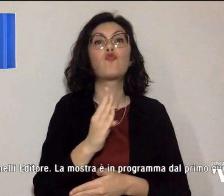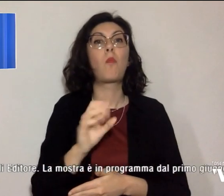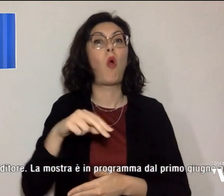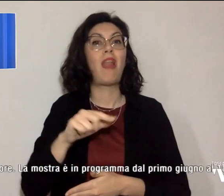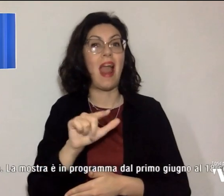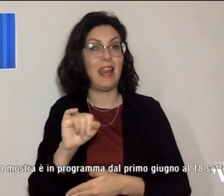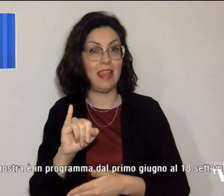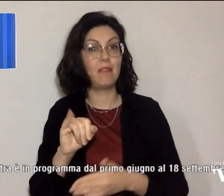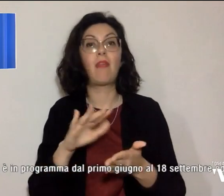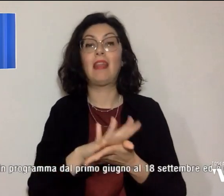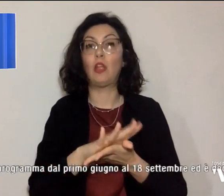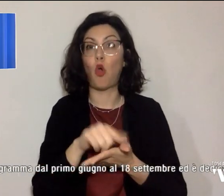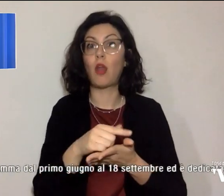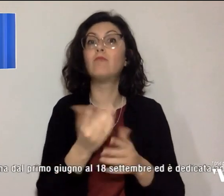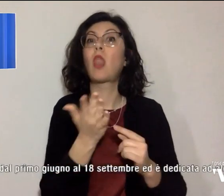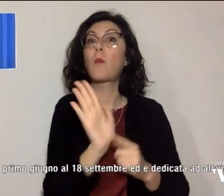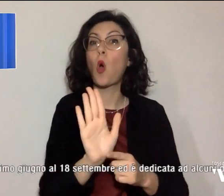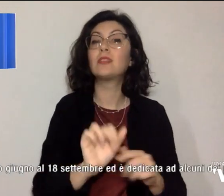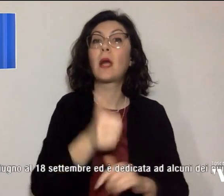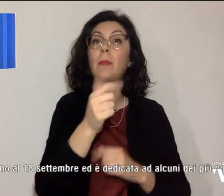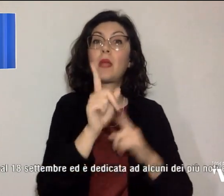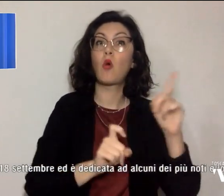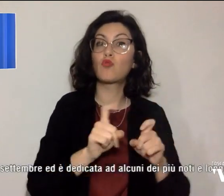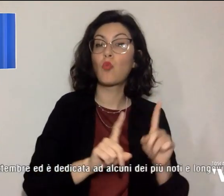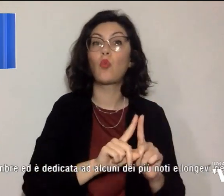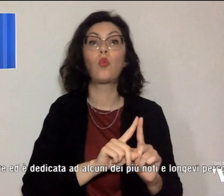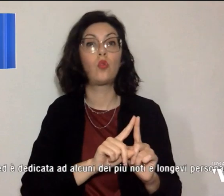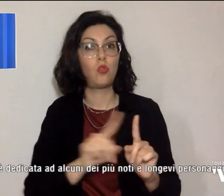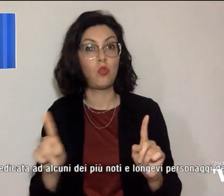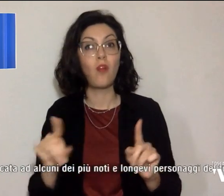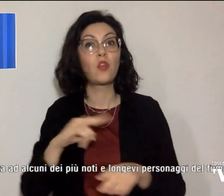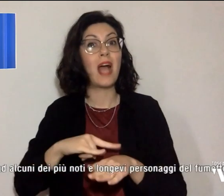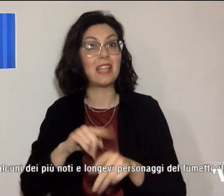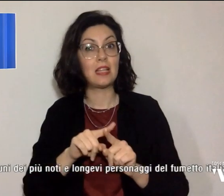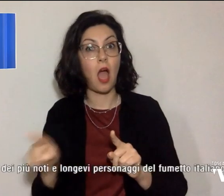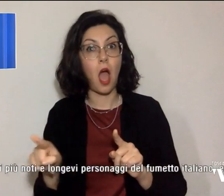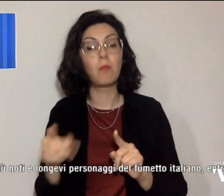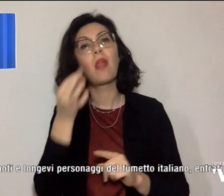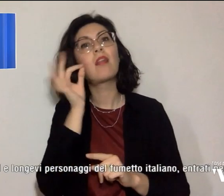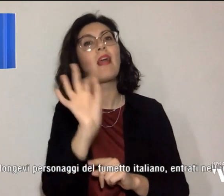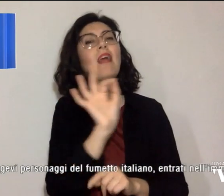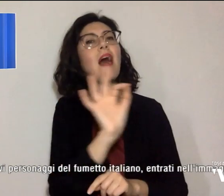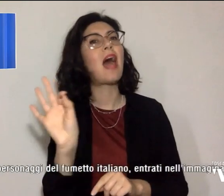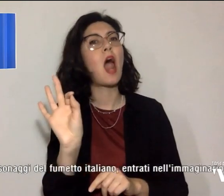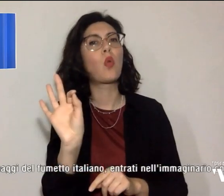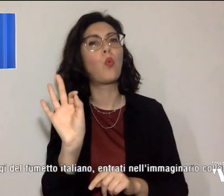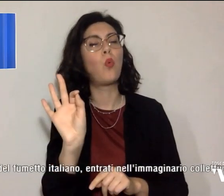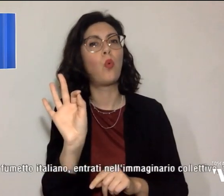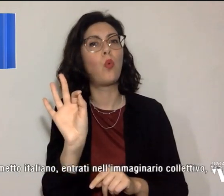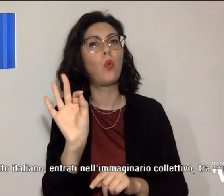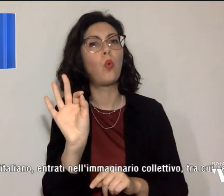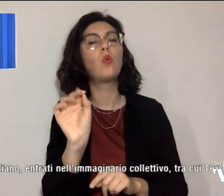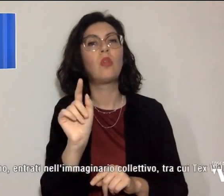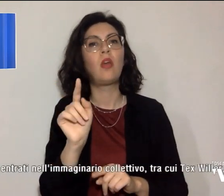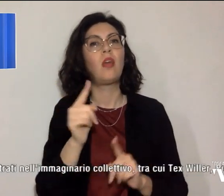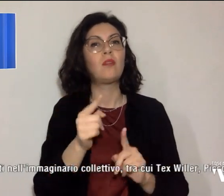La mostra è in programma dal 1 giugno fino al 18 settembre ed è proprio dedicata ad alcuni dei più noti e longevi